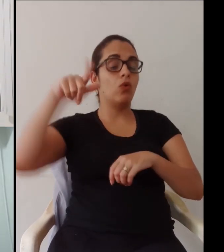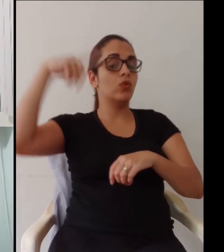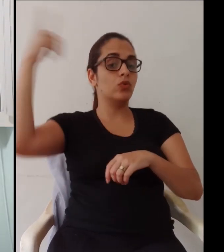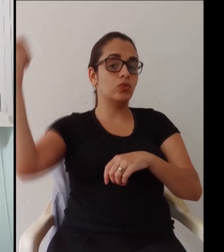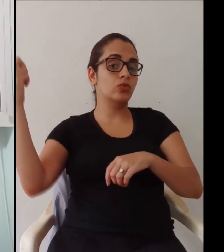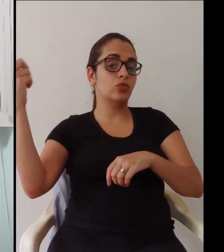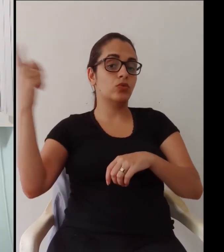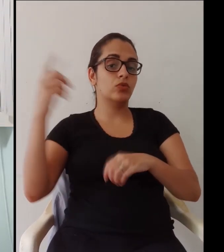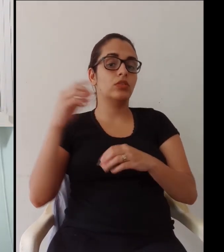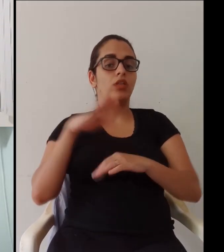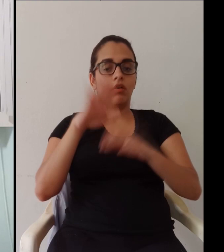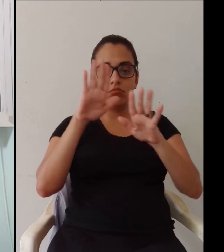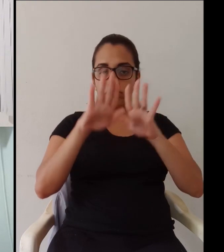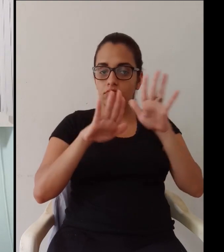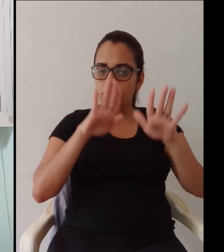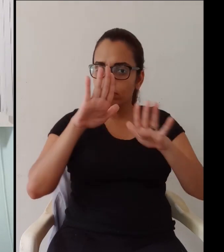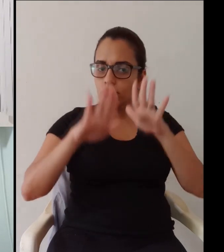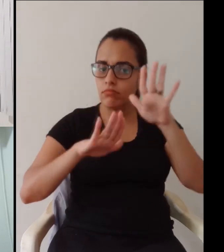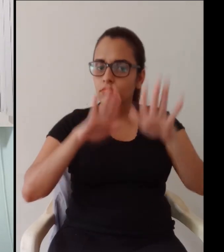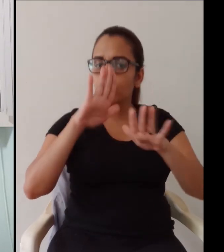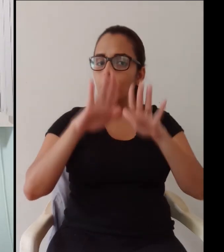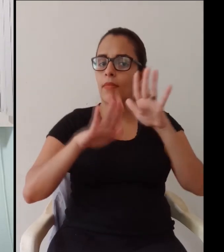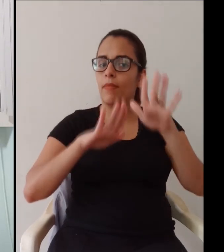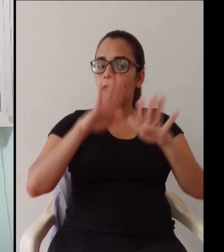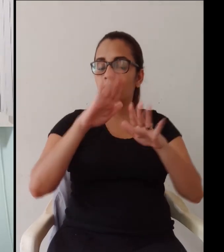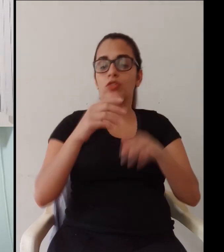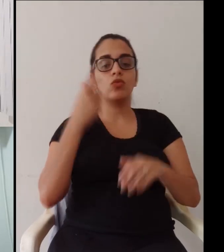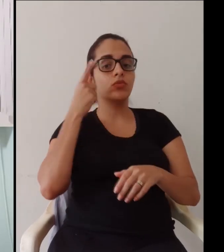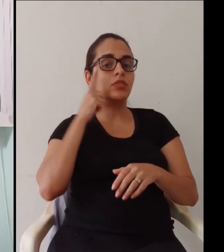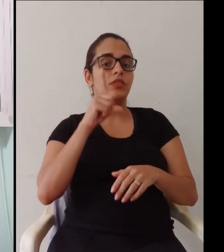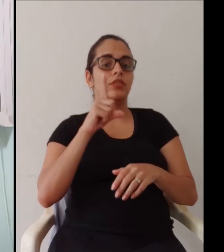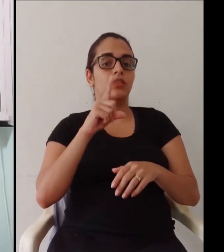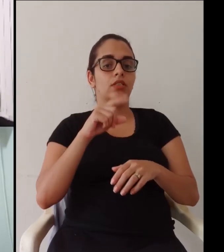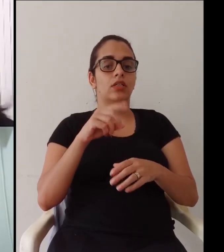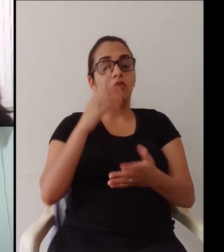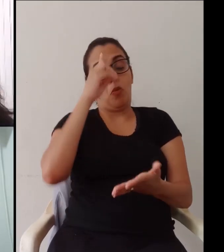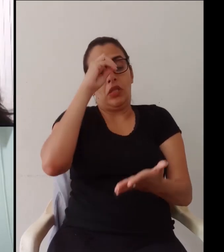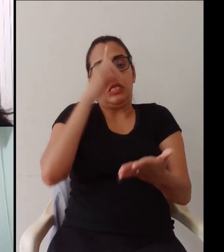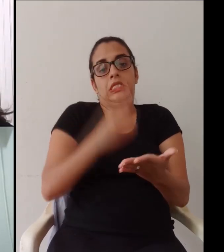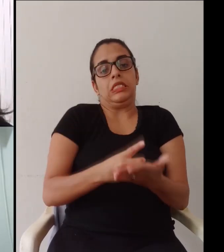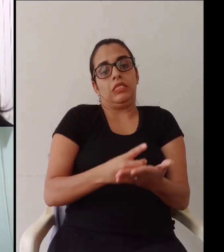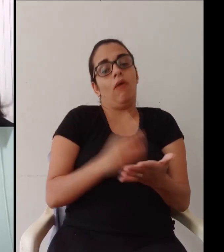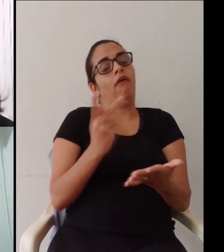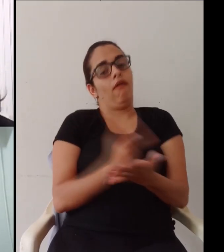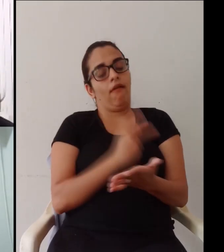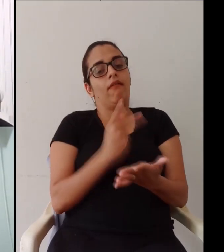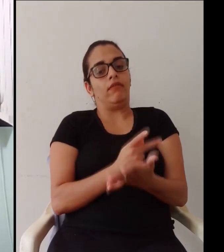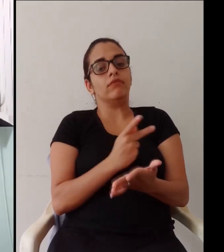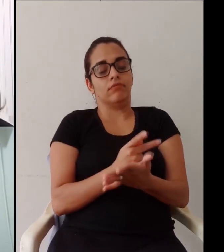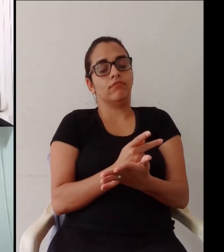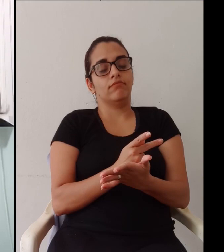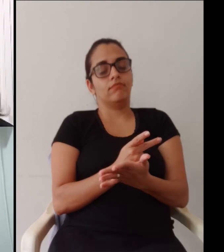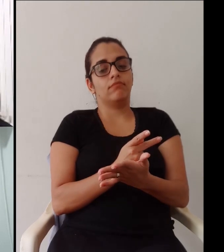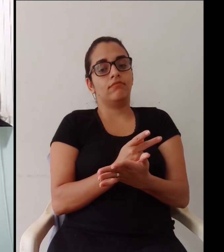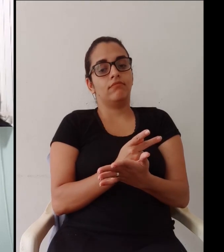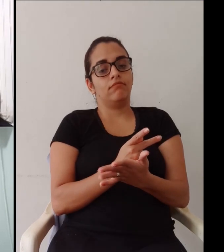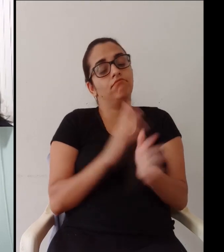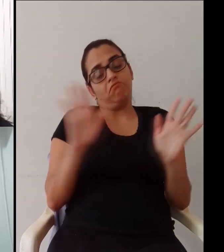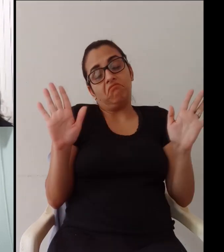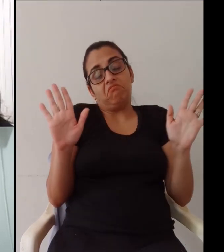representantes de alunos para discutir sobre isso e todos os a Proem está cuidando para que essa discussão